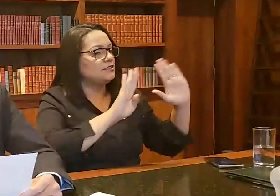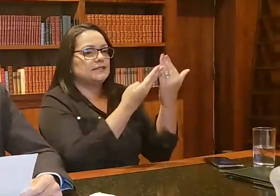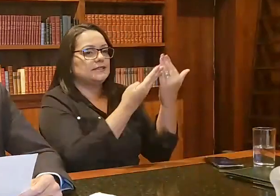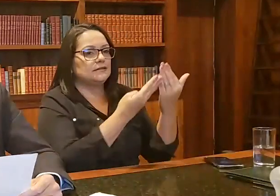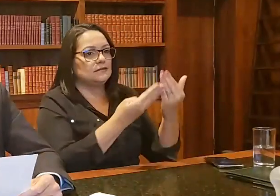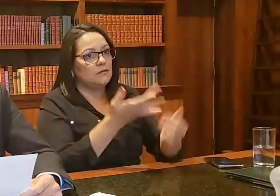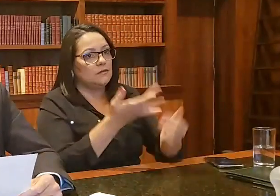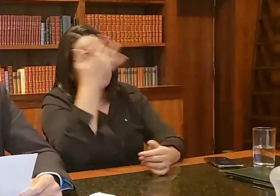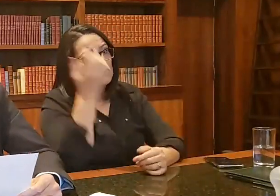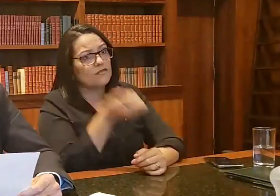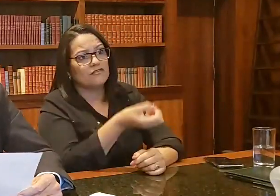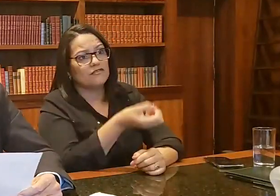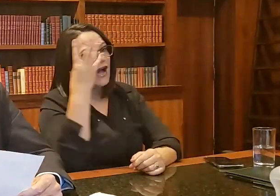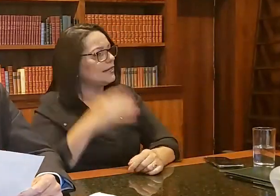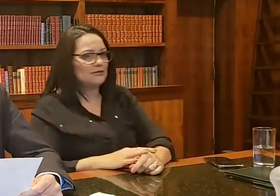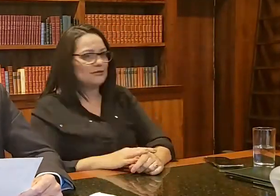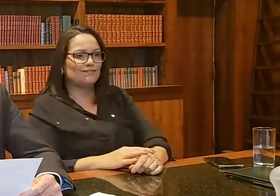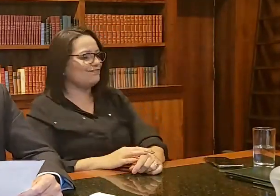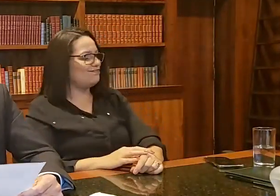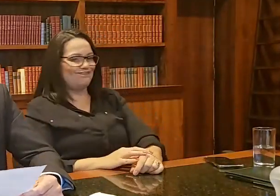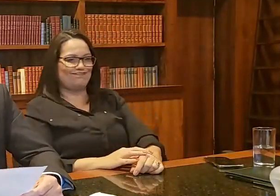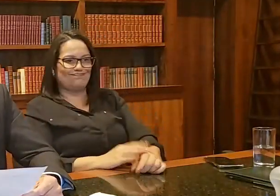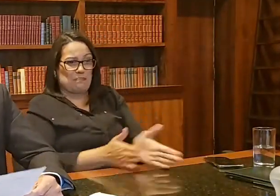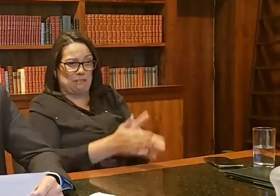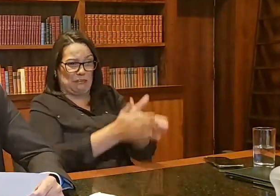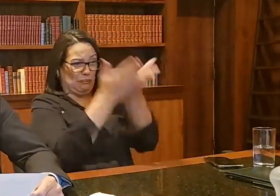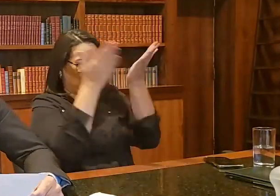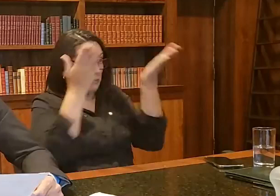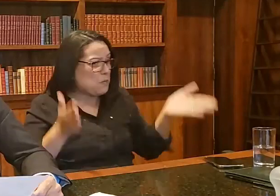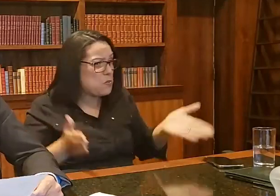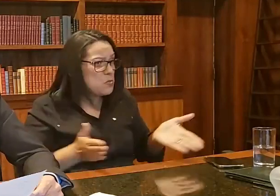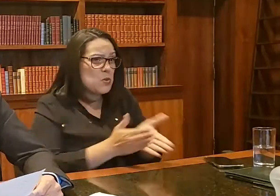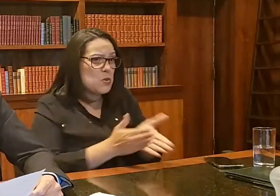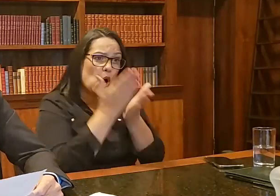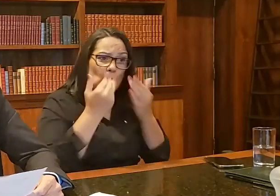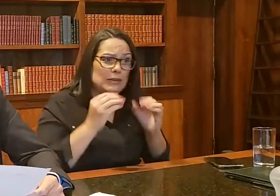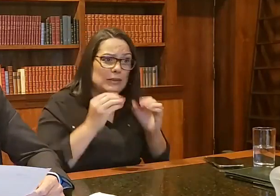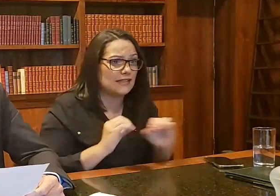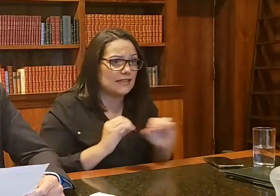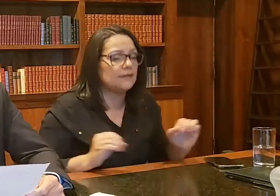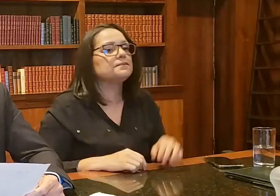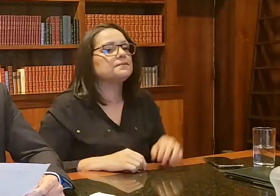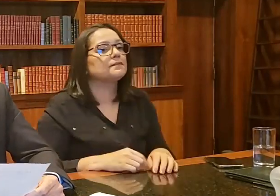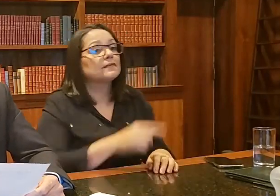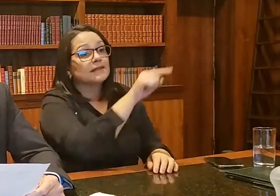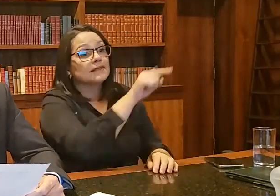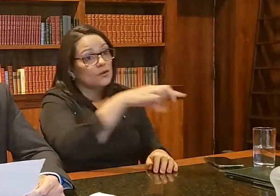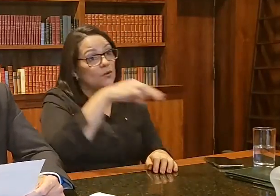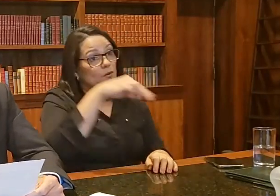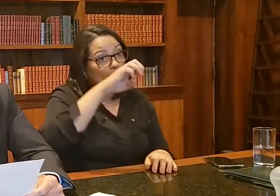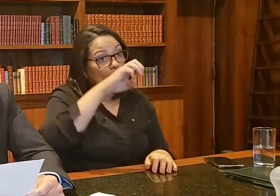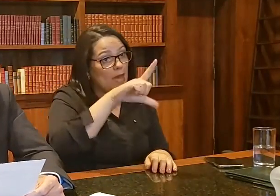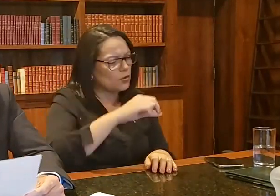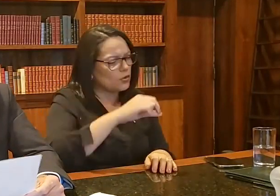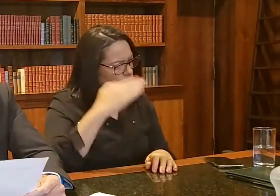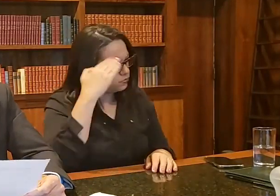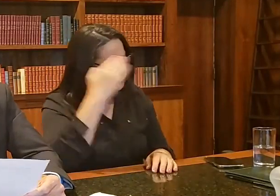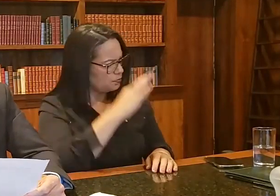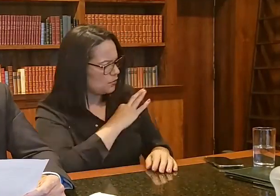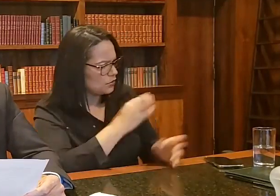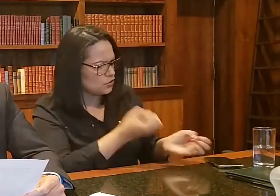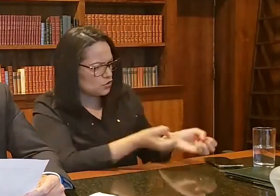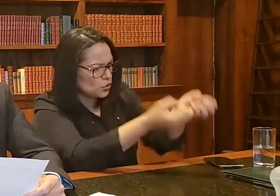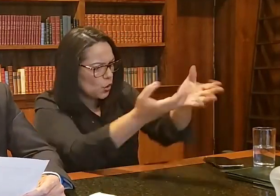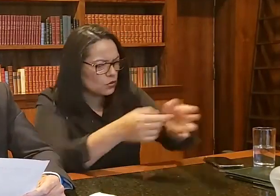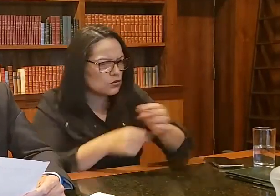muita gente jogada quase que a miséria lá. Bem, esse assunto chegou ao conhecimento do coronel da Polícia Militar Melaraúja, que atualmente é o